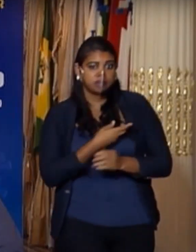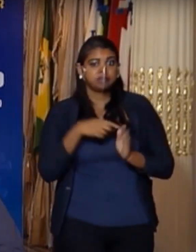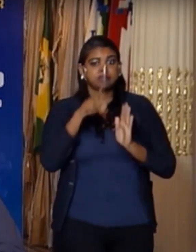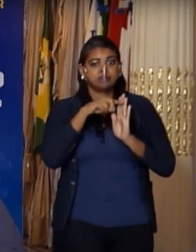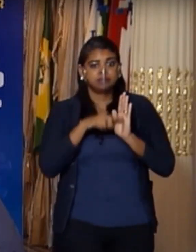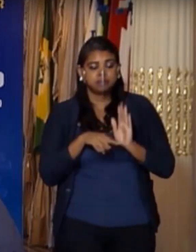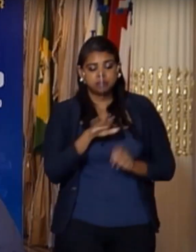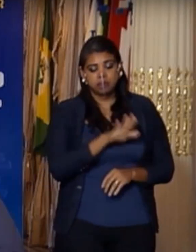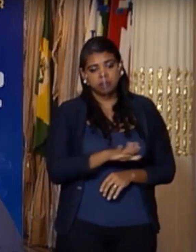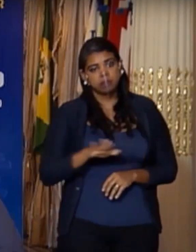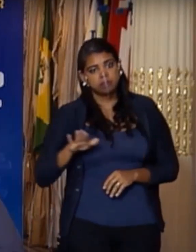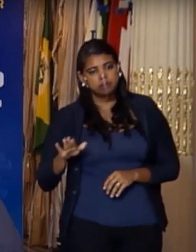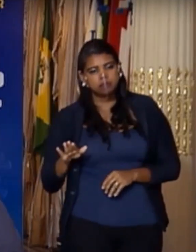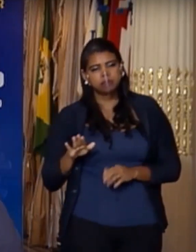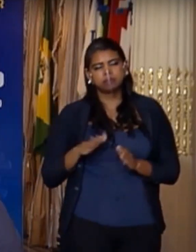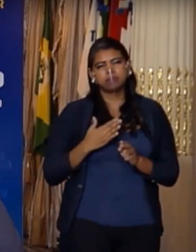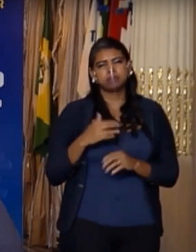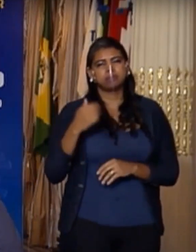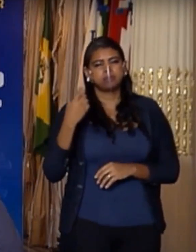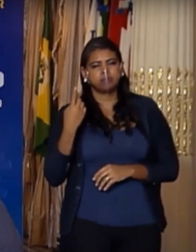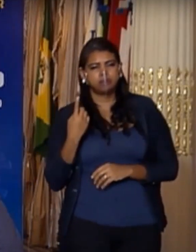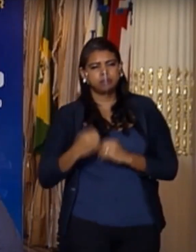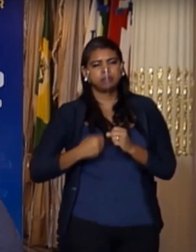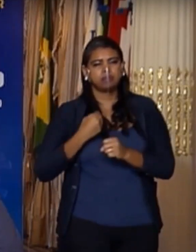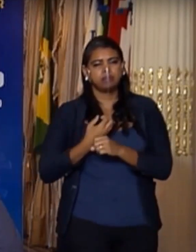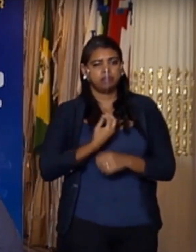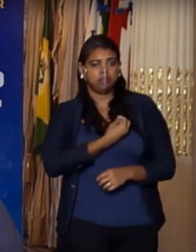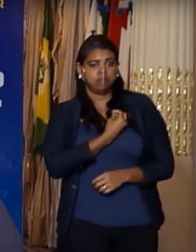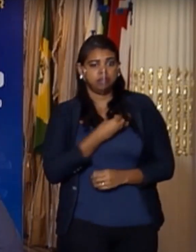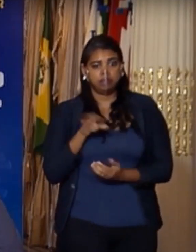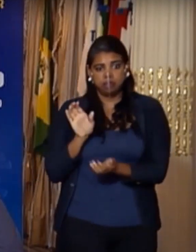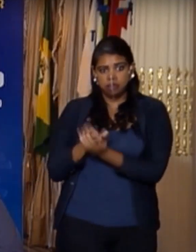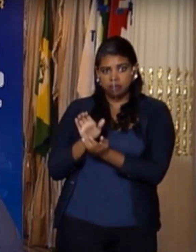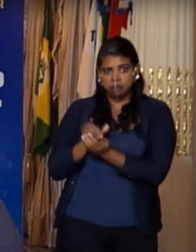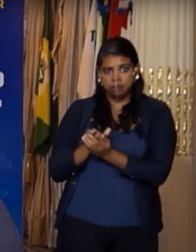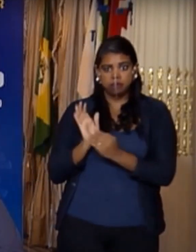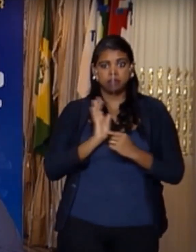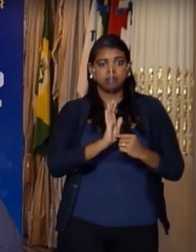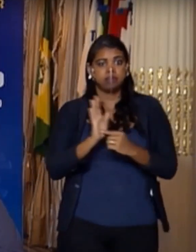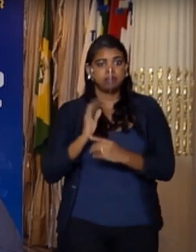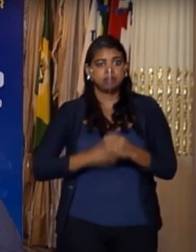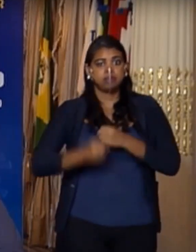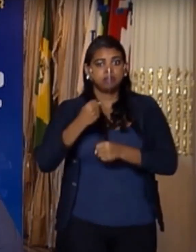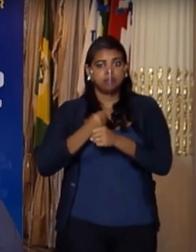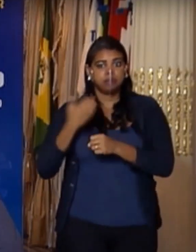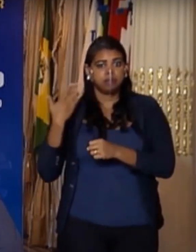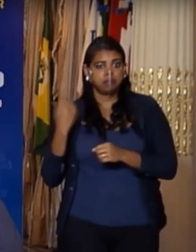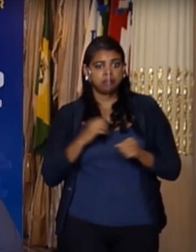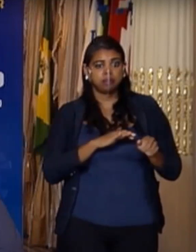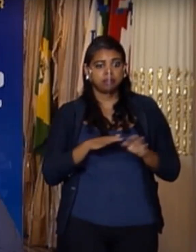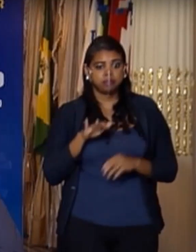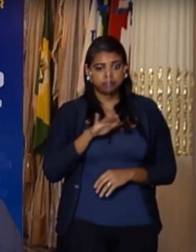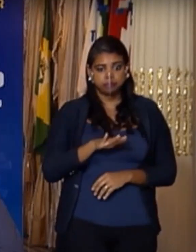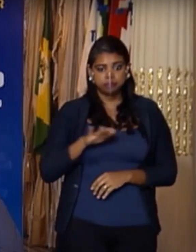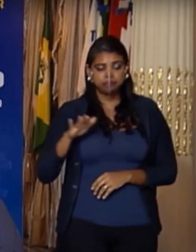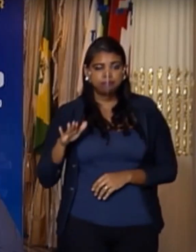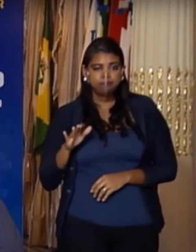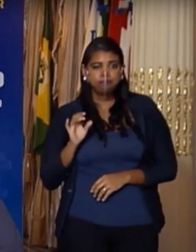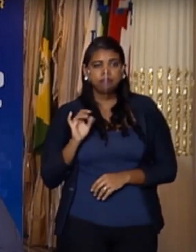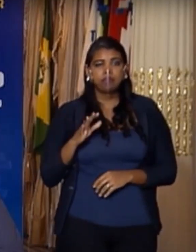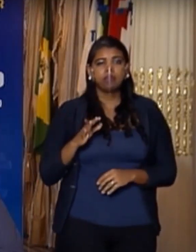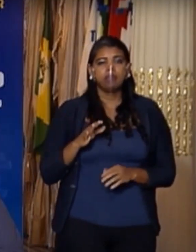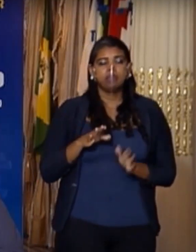a crianças de até um ano. Aqui em Pernambuco, no ano passado, nessa faixa etária, só